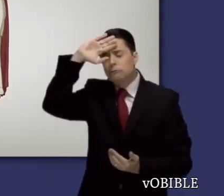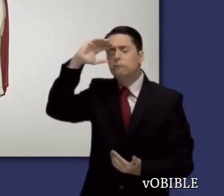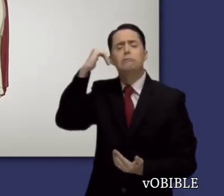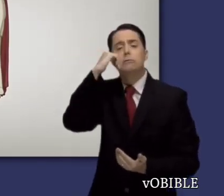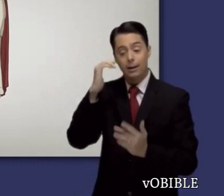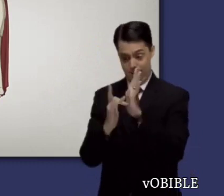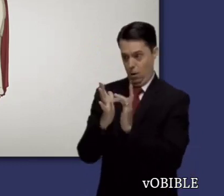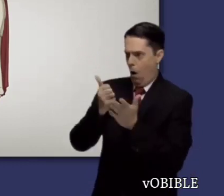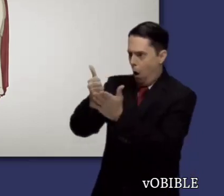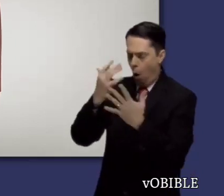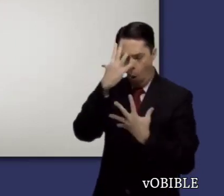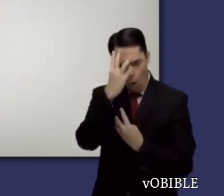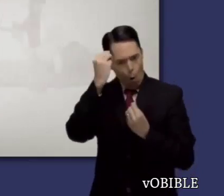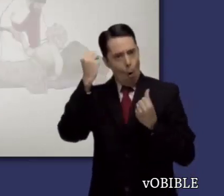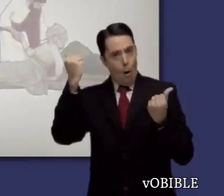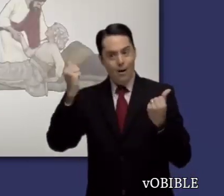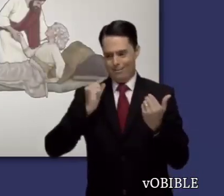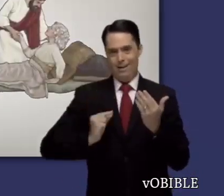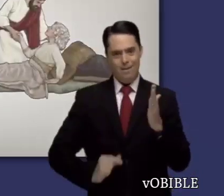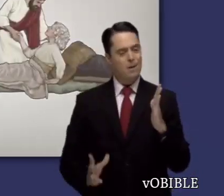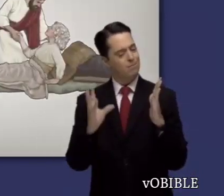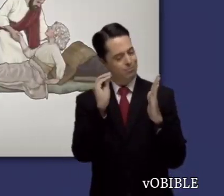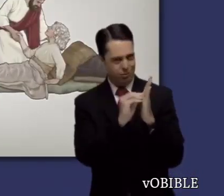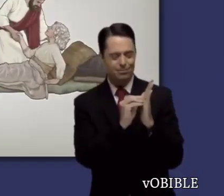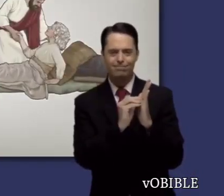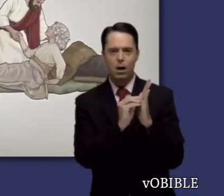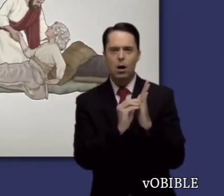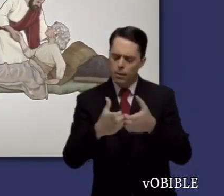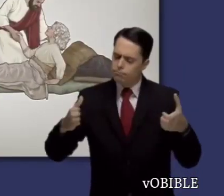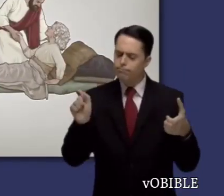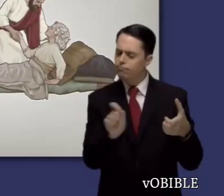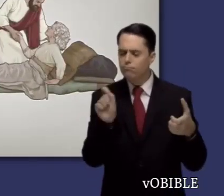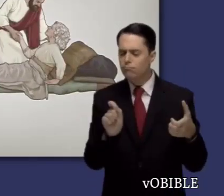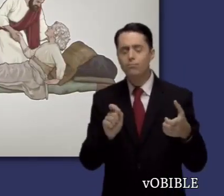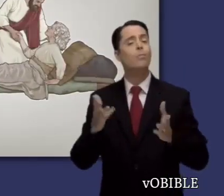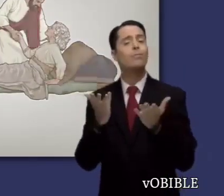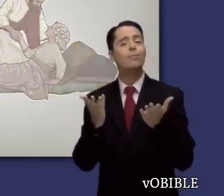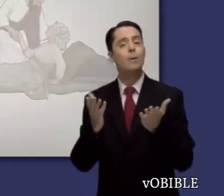que estaba lleno de lepra y que la suegra de Pedro tenía fiebre alta.